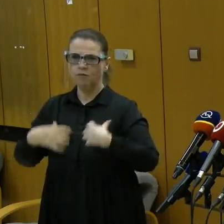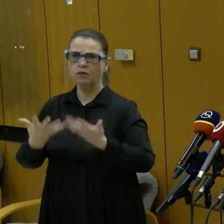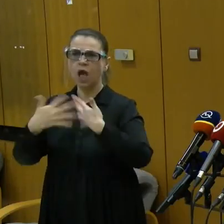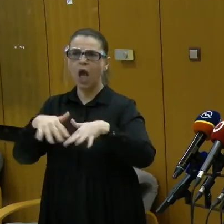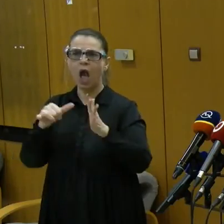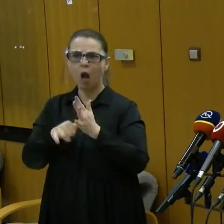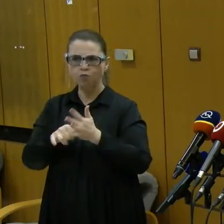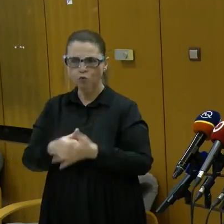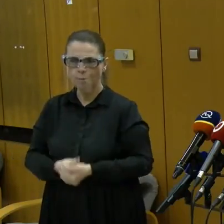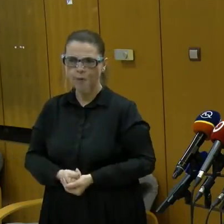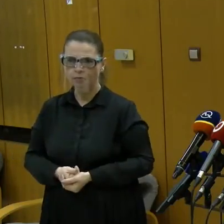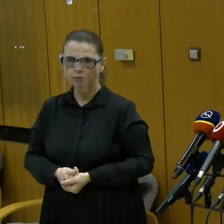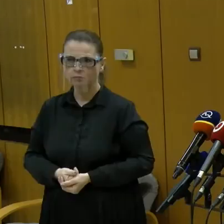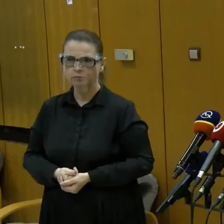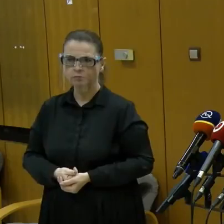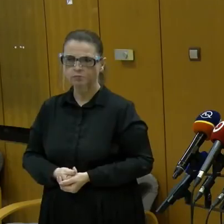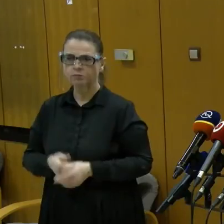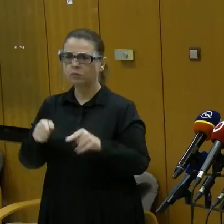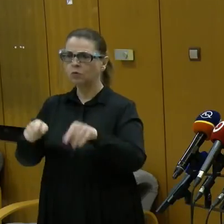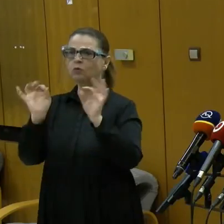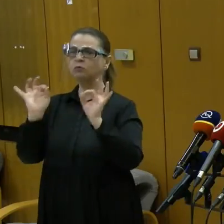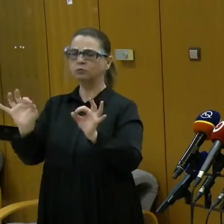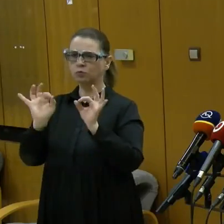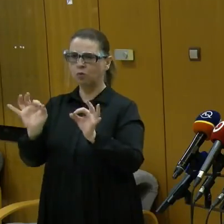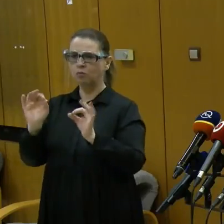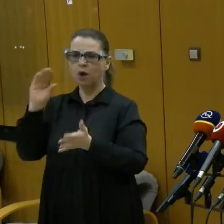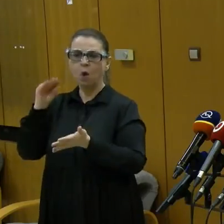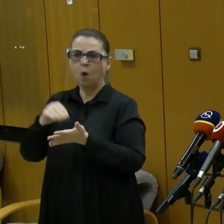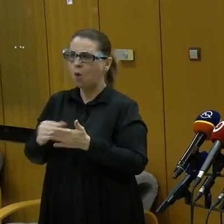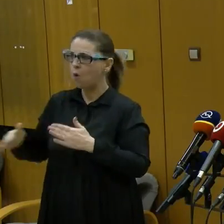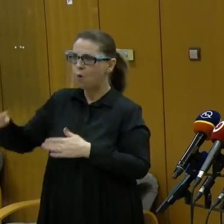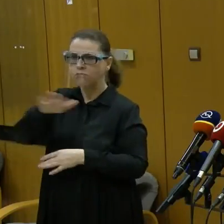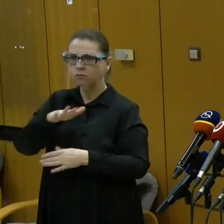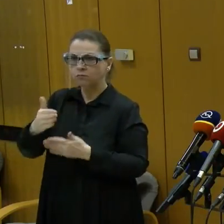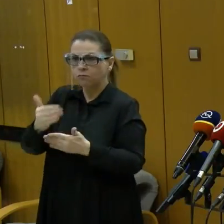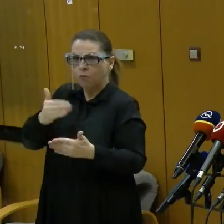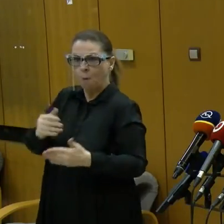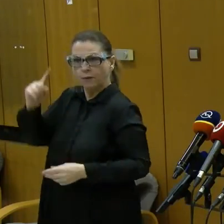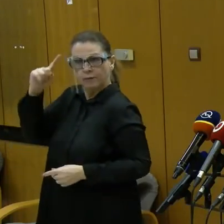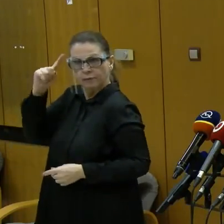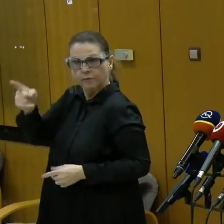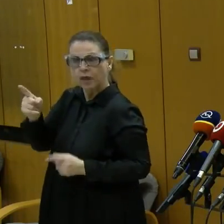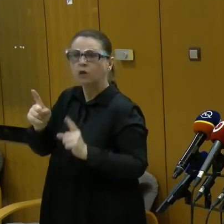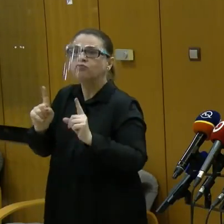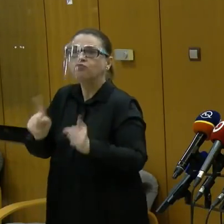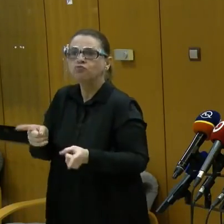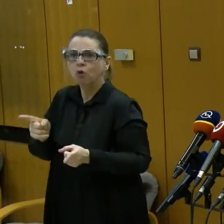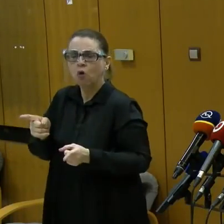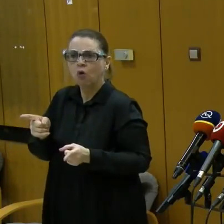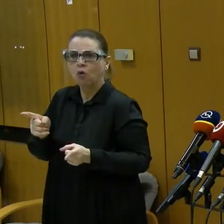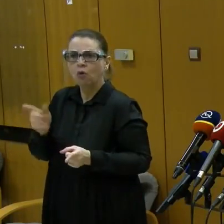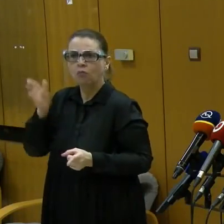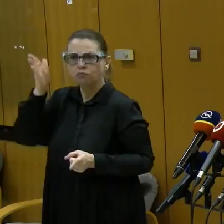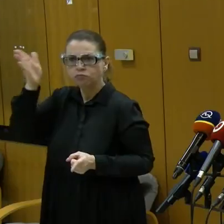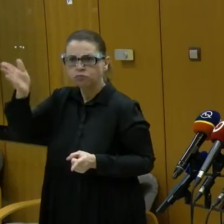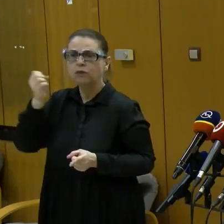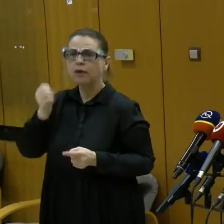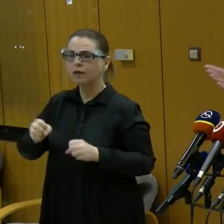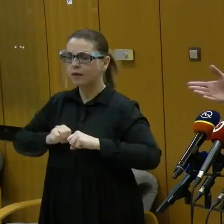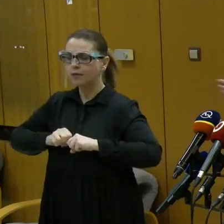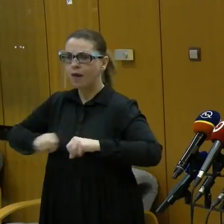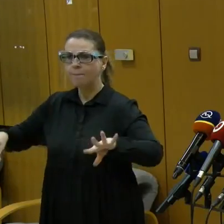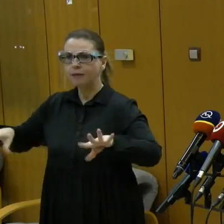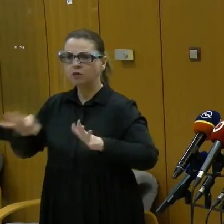Je to veľmi dobre preto, lebo obyvateľia budú vopred vedieť, čo ich čaká, ak sa epidemiologická situácia u nich